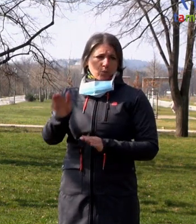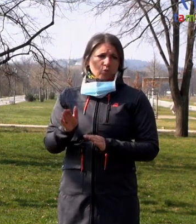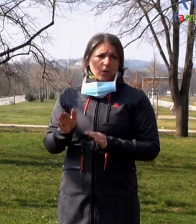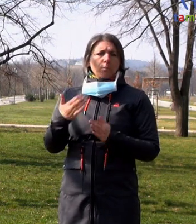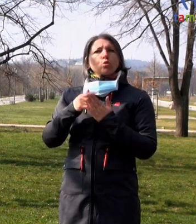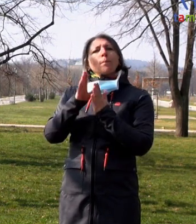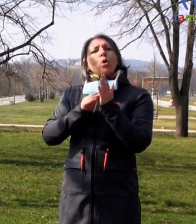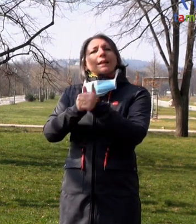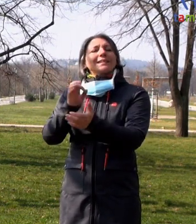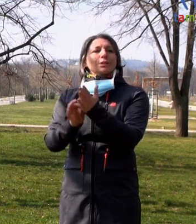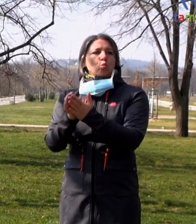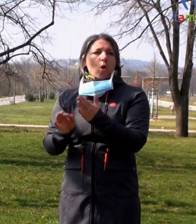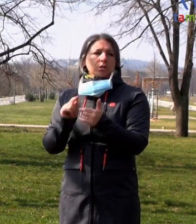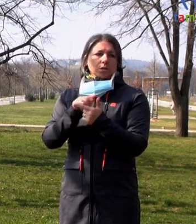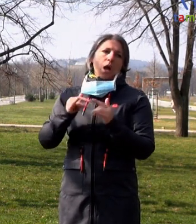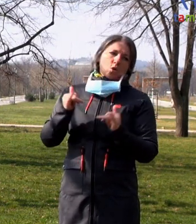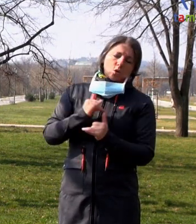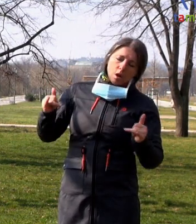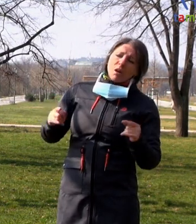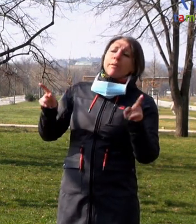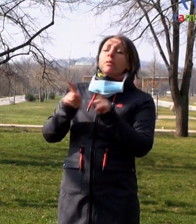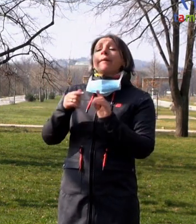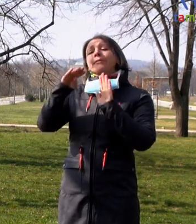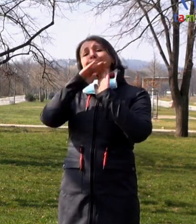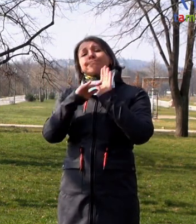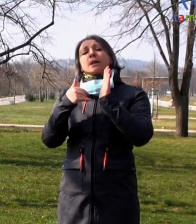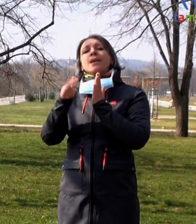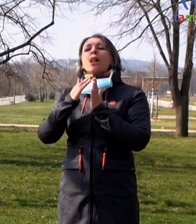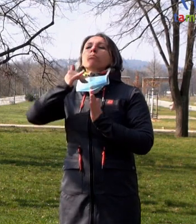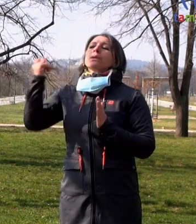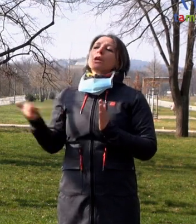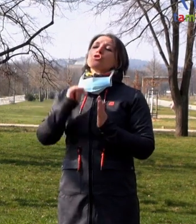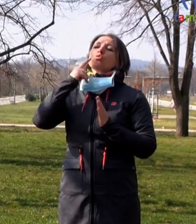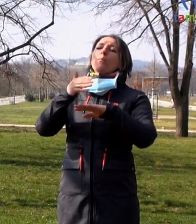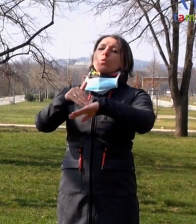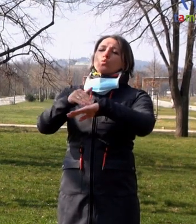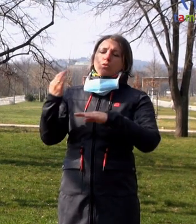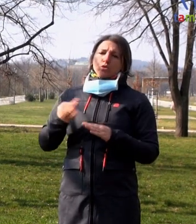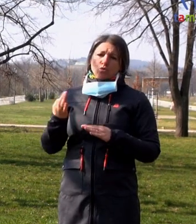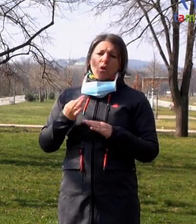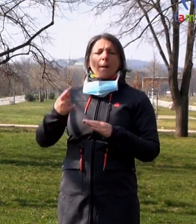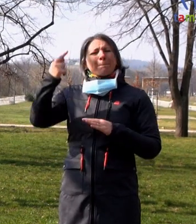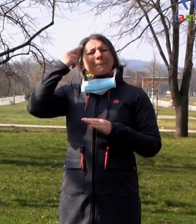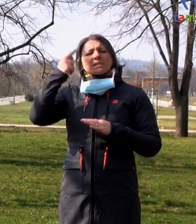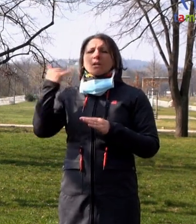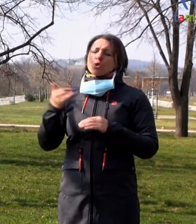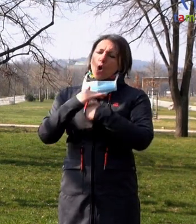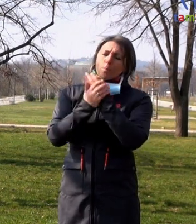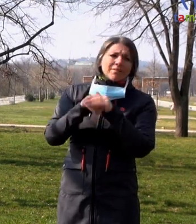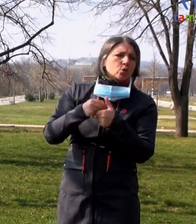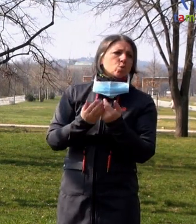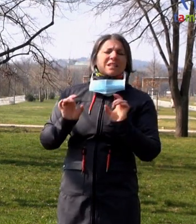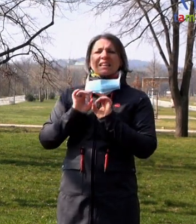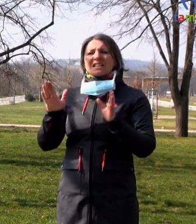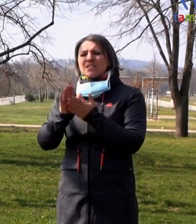paměti. Pak jsou samozřejmě ta běžná doporučení, která se týkají hygieny rukou, dezinfekce rukou,